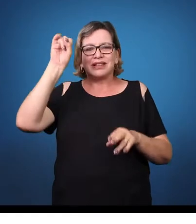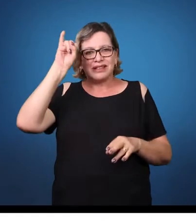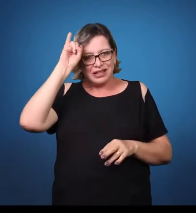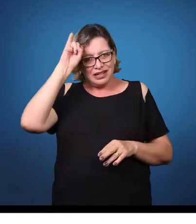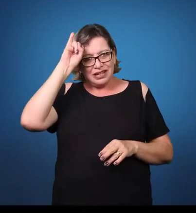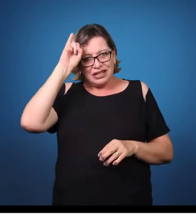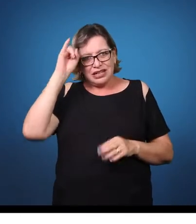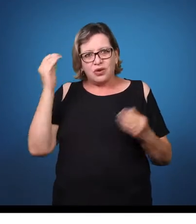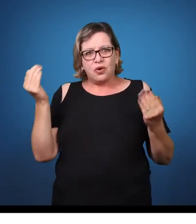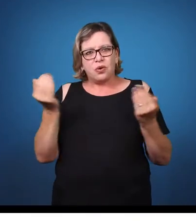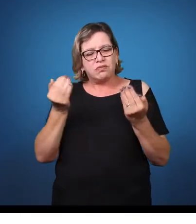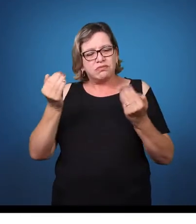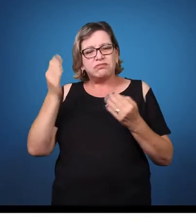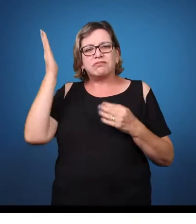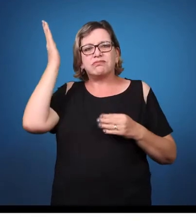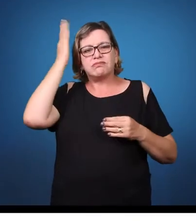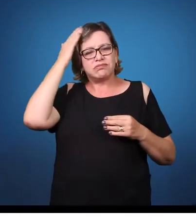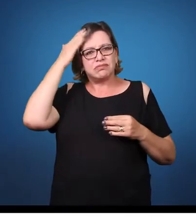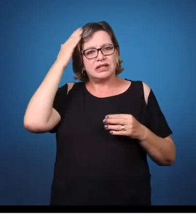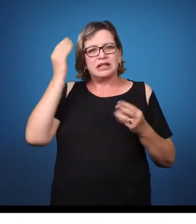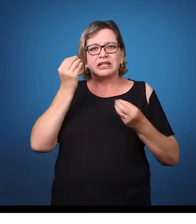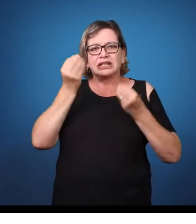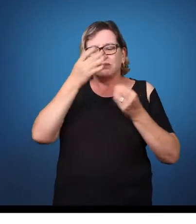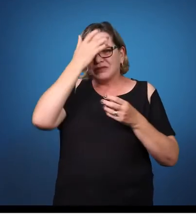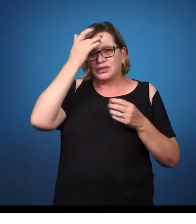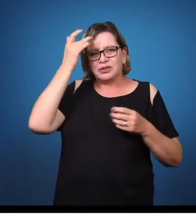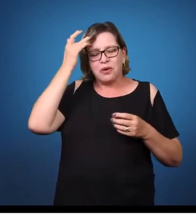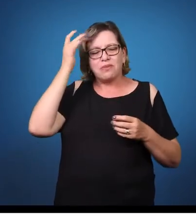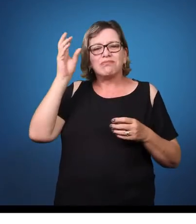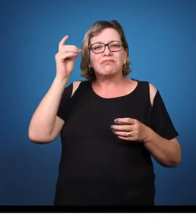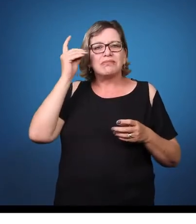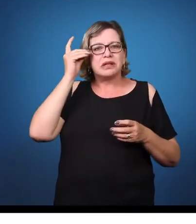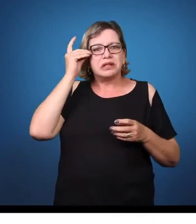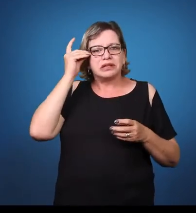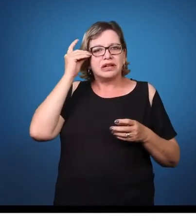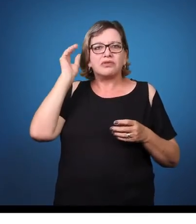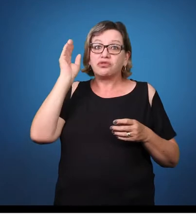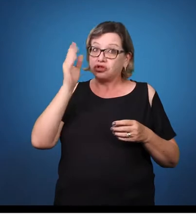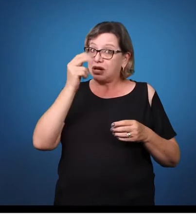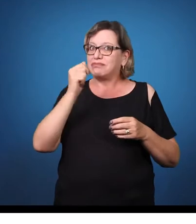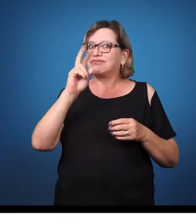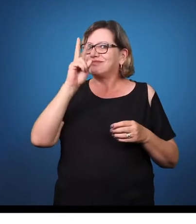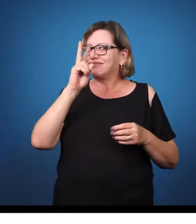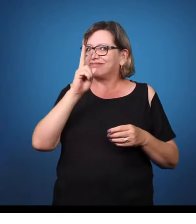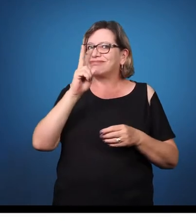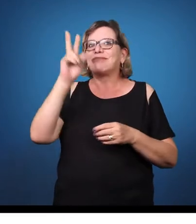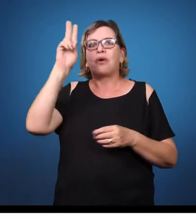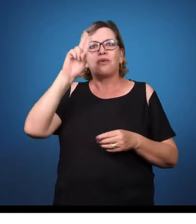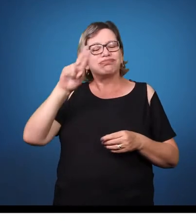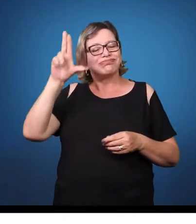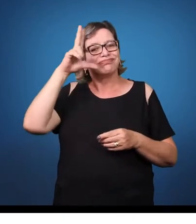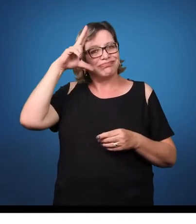síndrome de Dow já também estão no ensino superior. A síndrome de Williams também apresenta